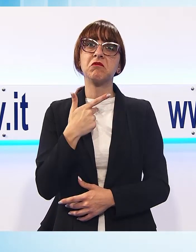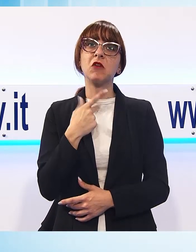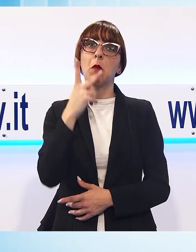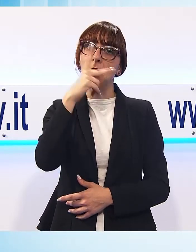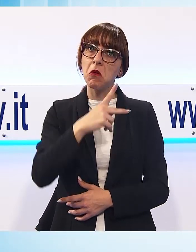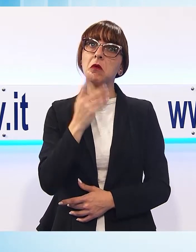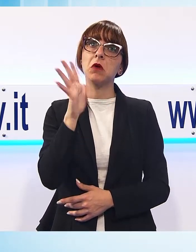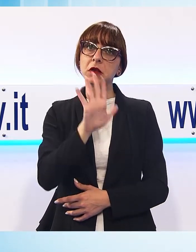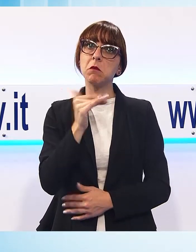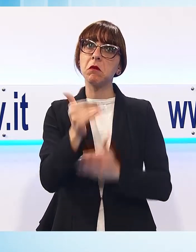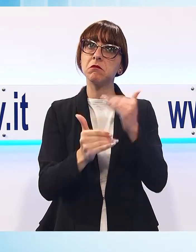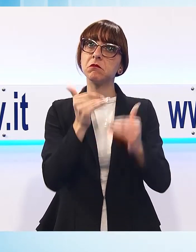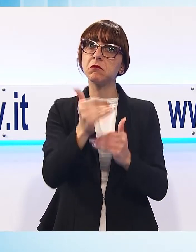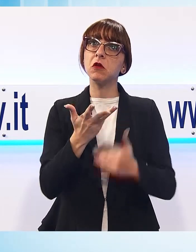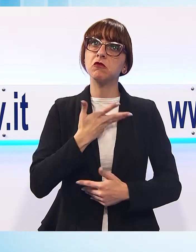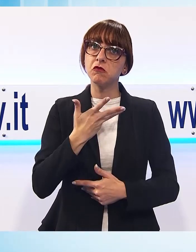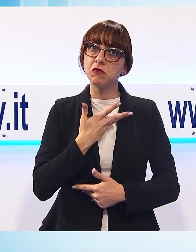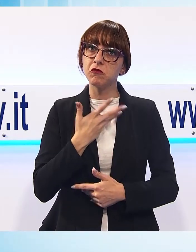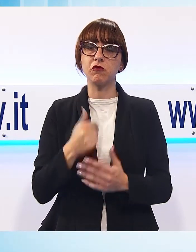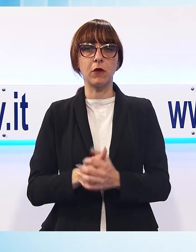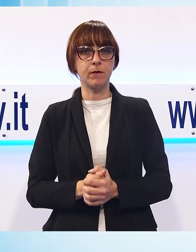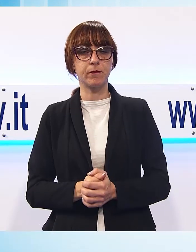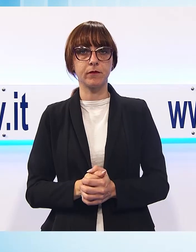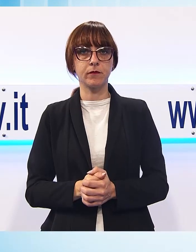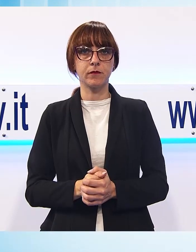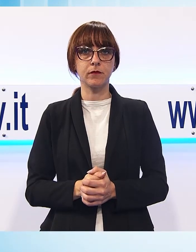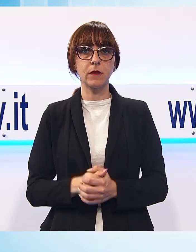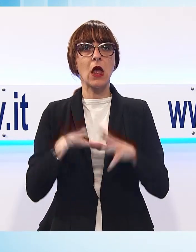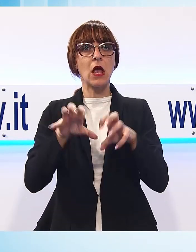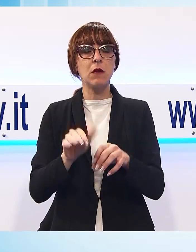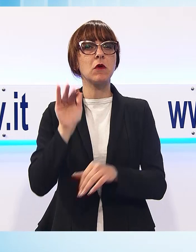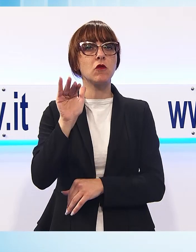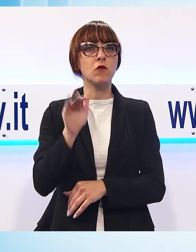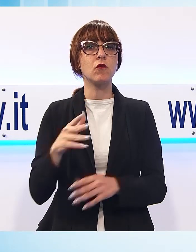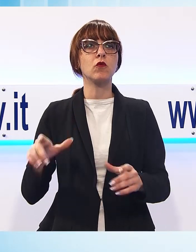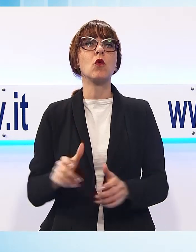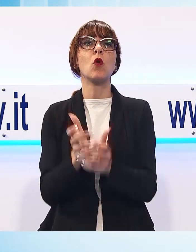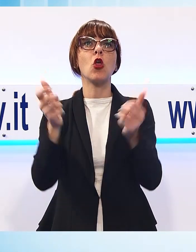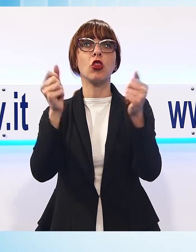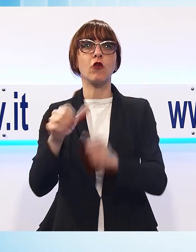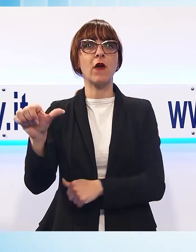progressi. Genovese, Vico e Cusce, belle certezze. Prossimo impegno, il trofeo Scali a Piombino.